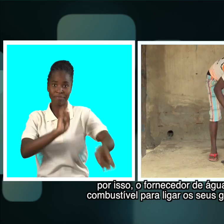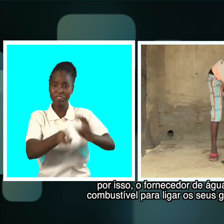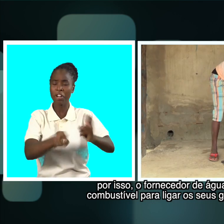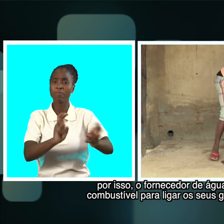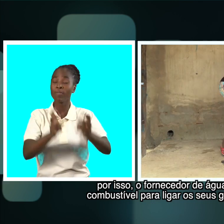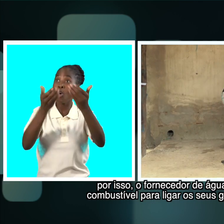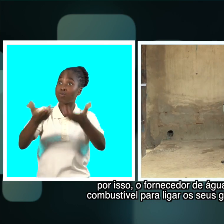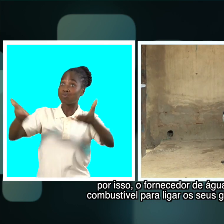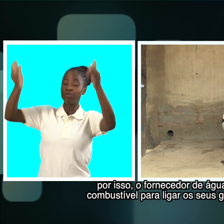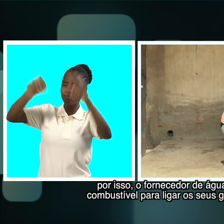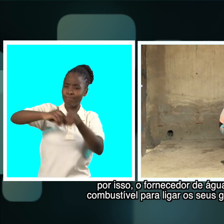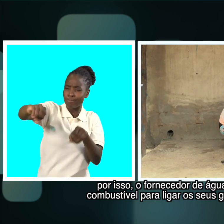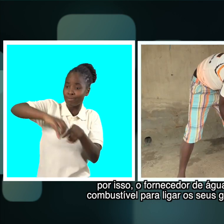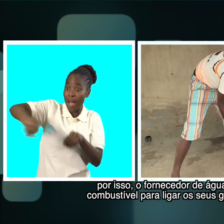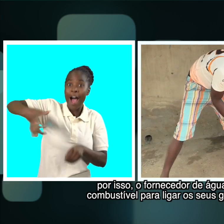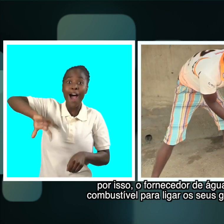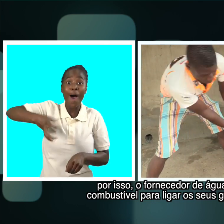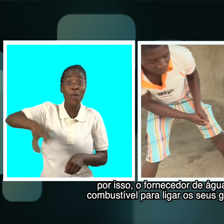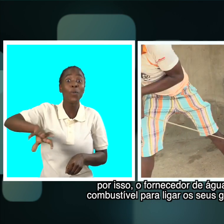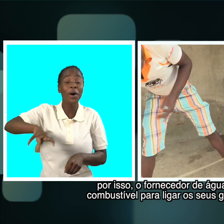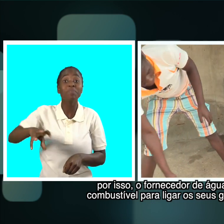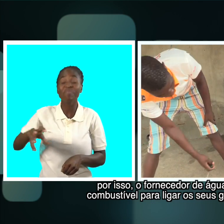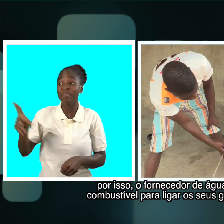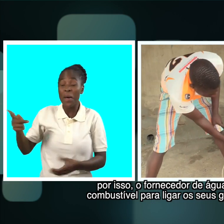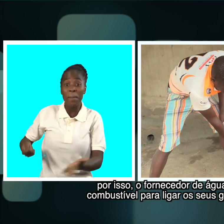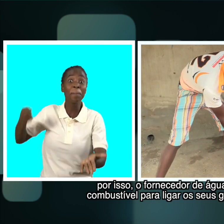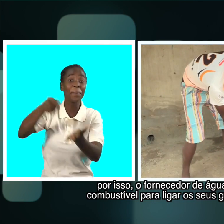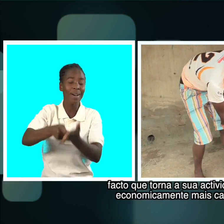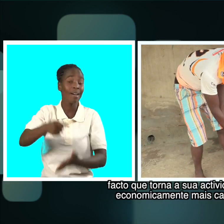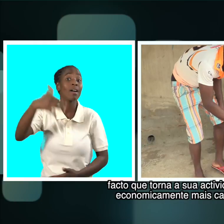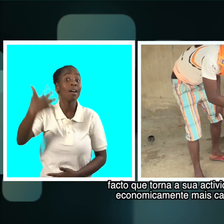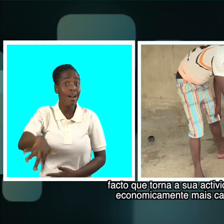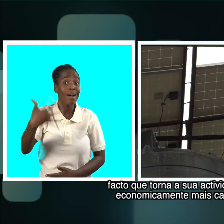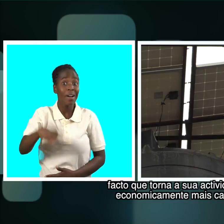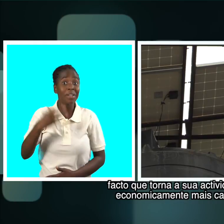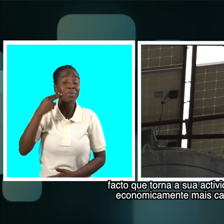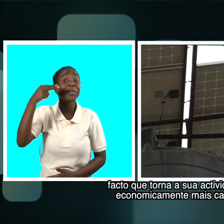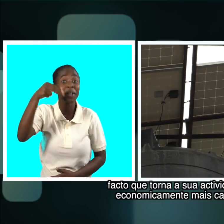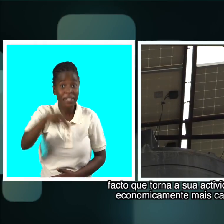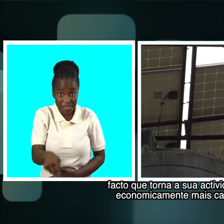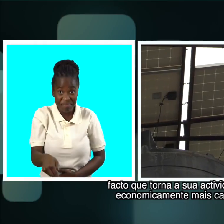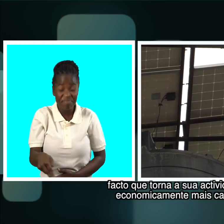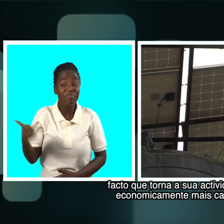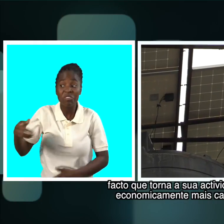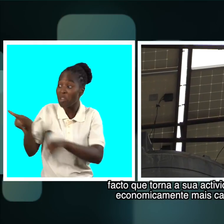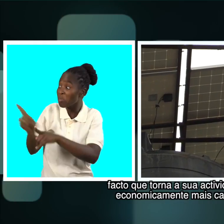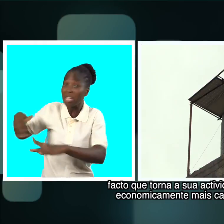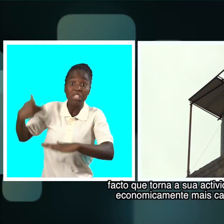fornecedor de água utiliza combustível para ligar os seus geradores, fato que torna a sua atividade economicamente mais cara,